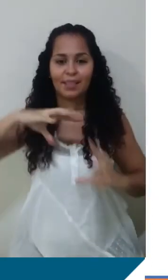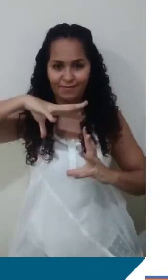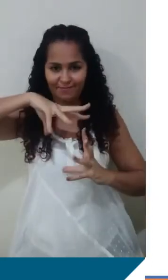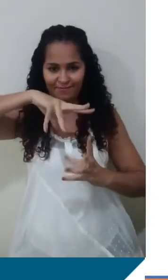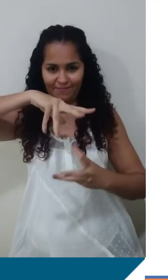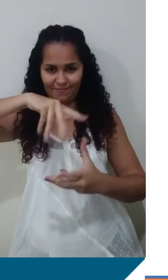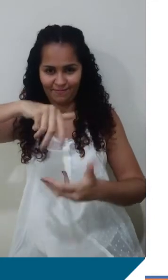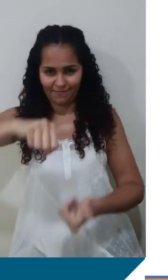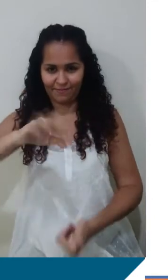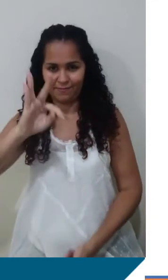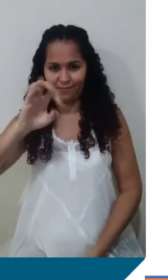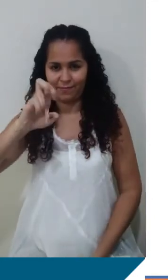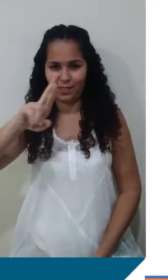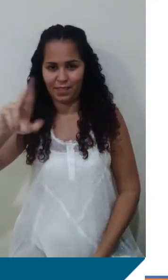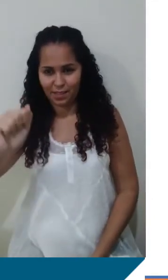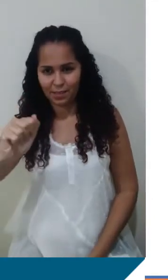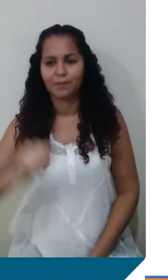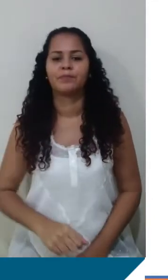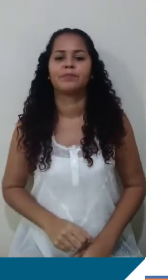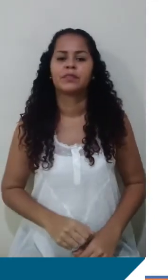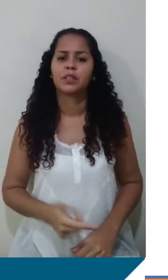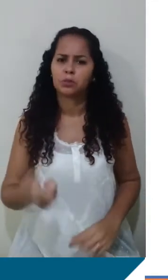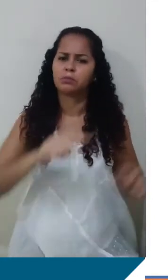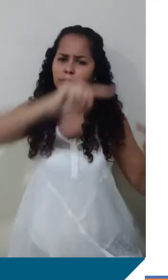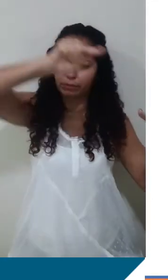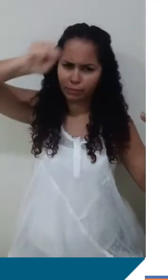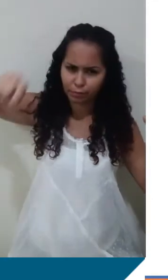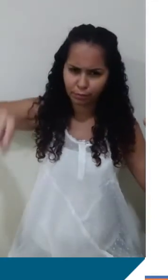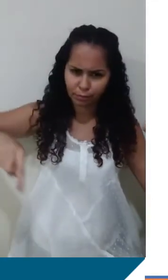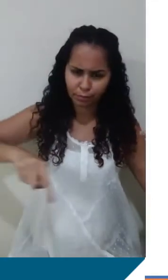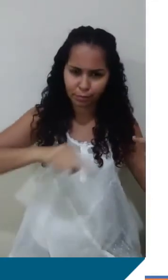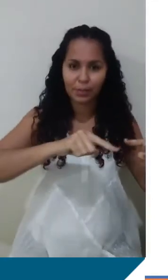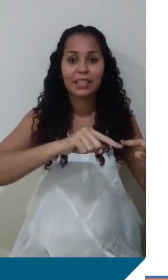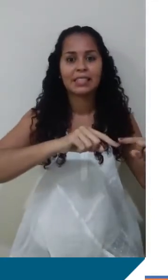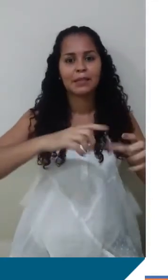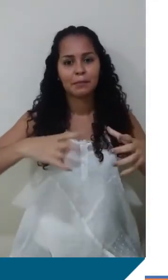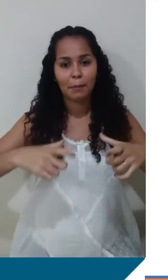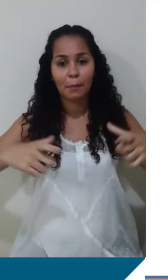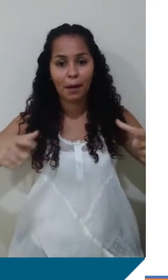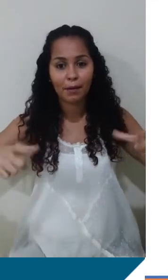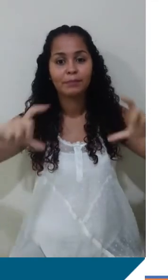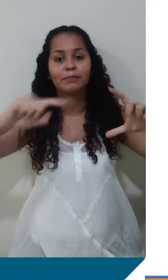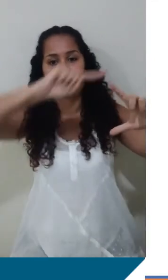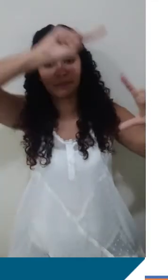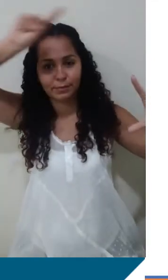mesmo rolê, nós temos, né? Numa elipse maior, nós temos Marte. Ok? Numa elipse menor, nós temos Mercúrio.